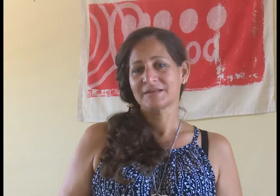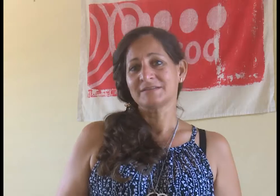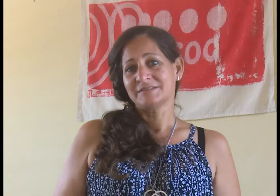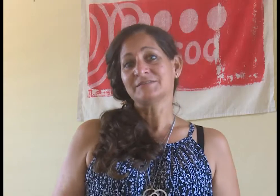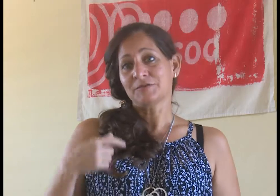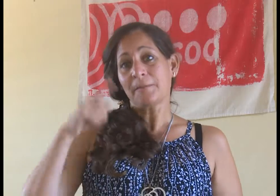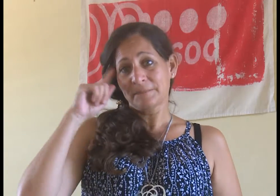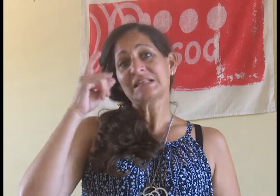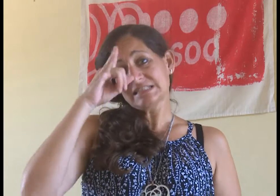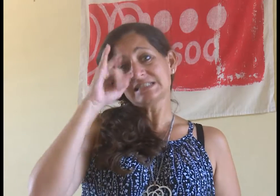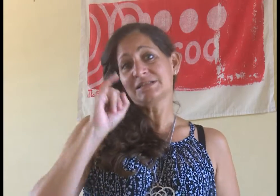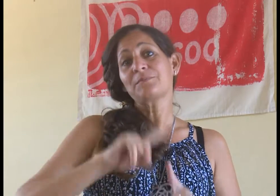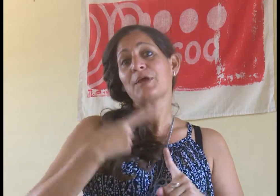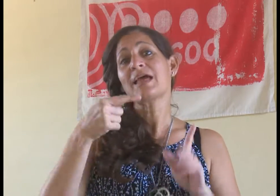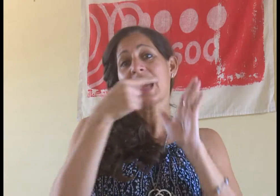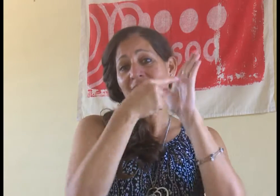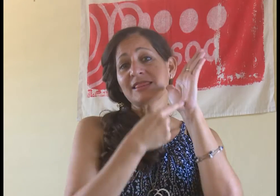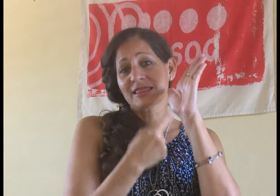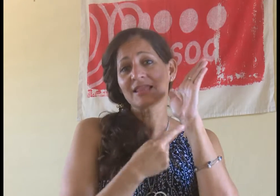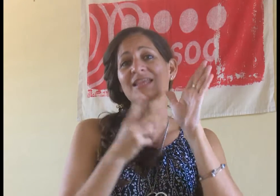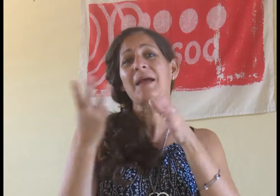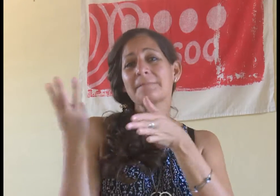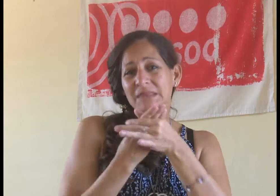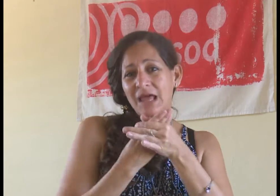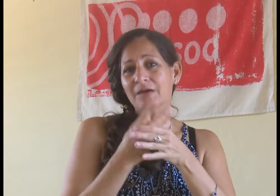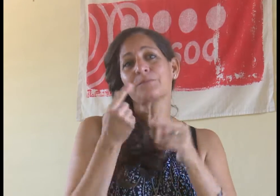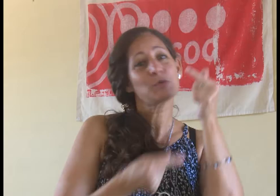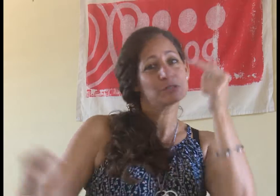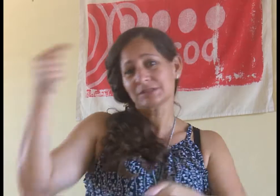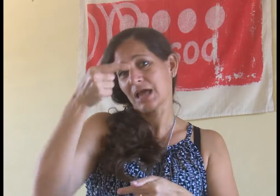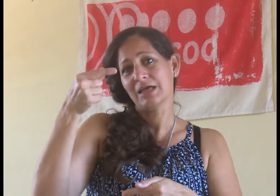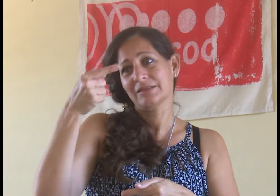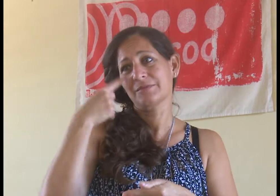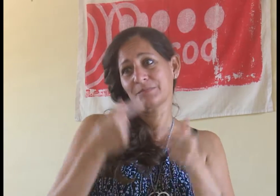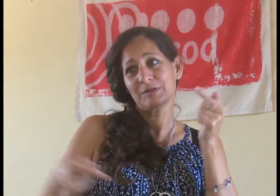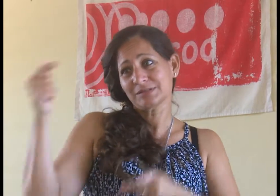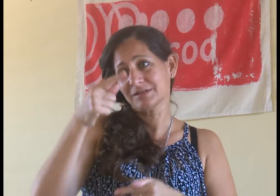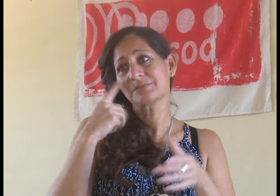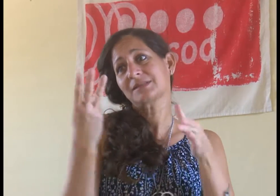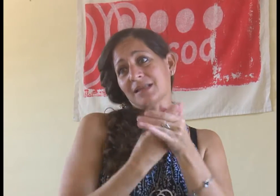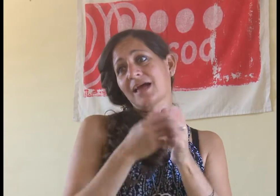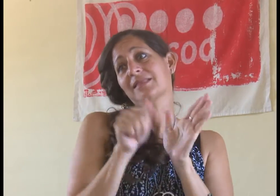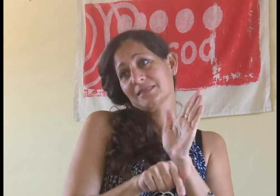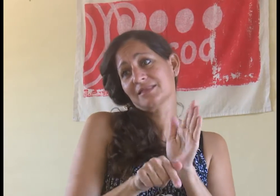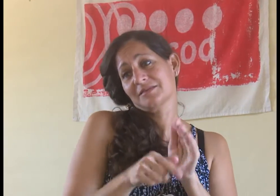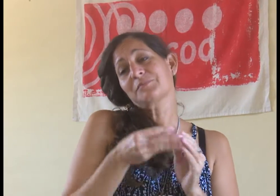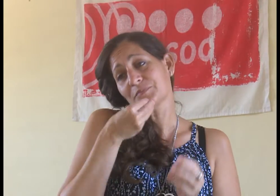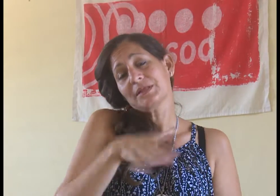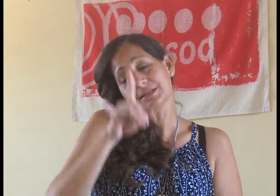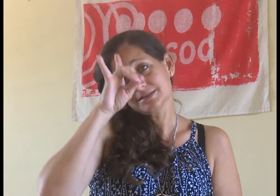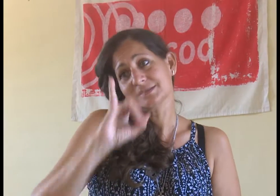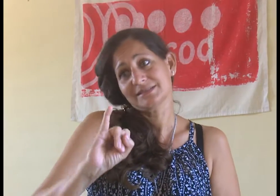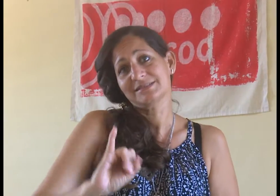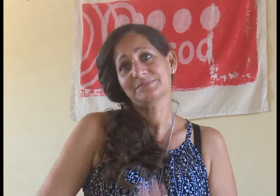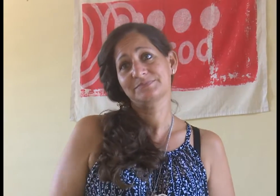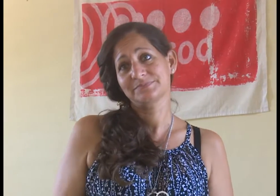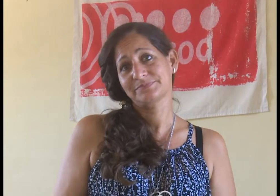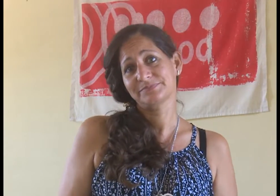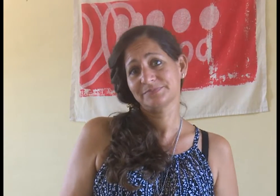Bueno, lo mío es un sí, porque así estamos priorizando, y de hecho, la atención a las personas con discapacidad que